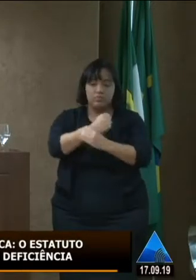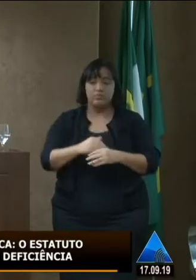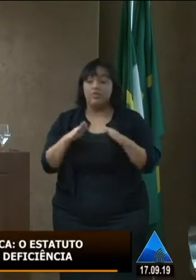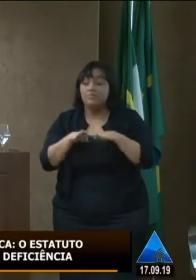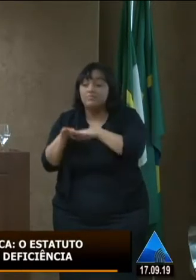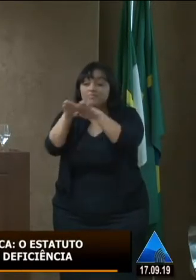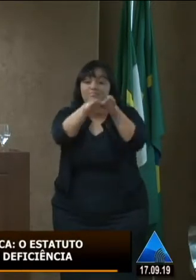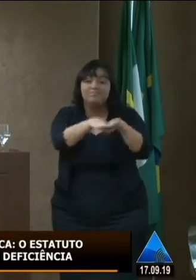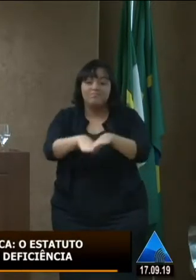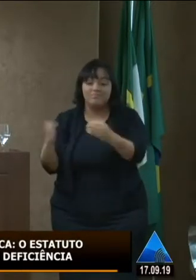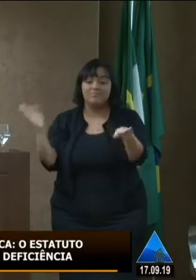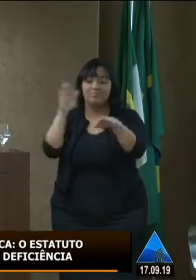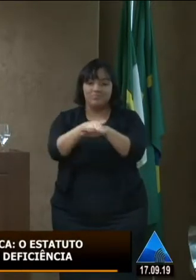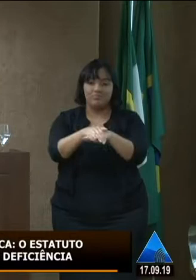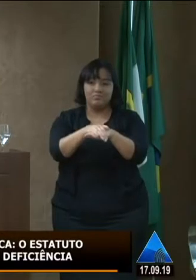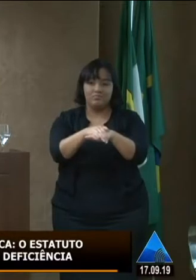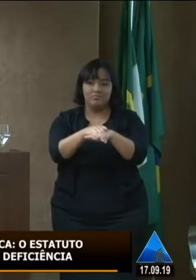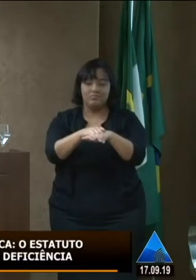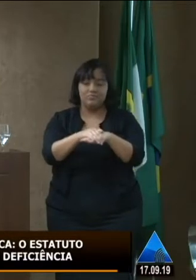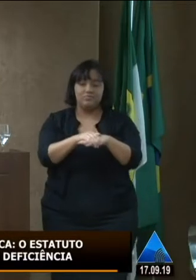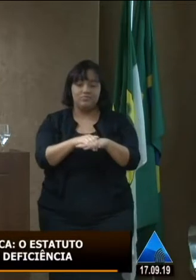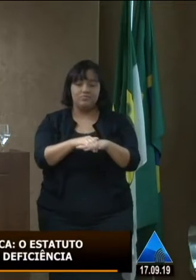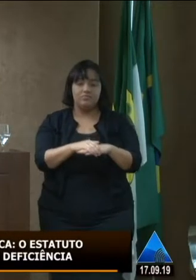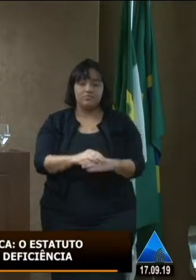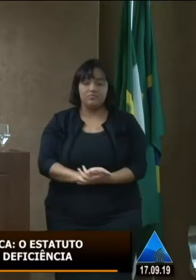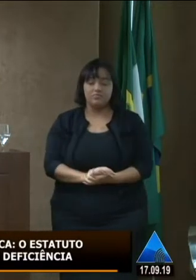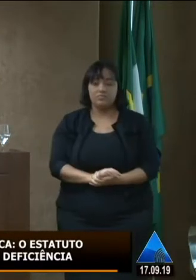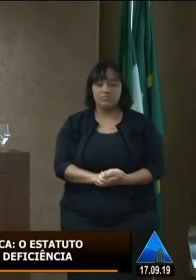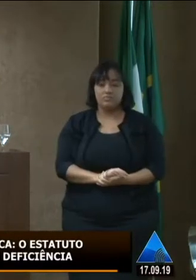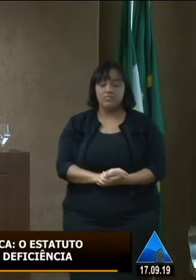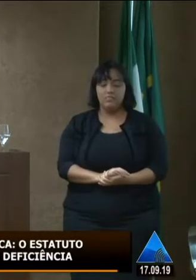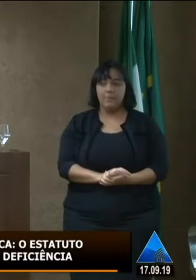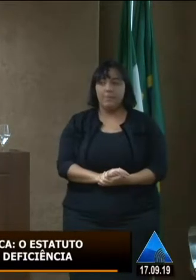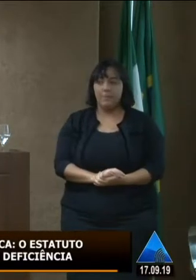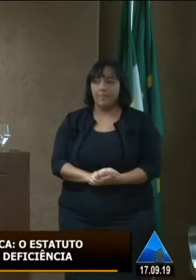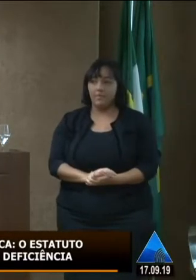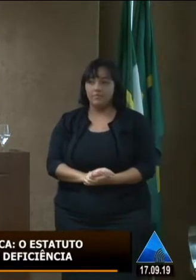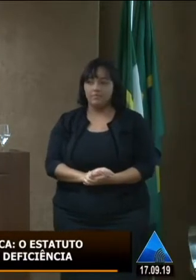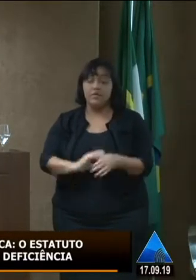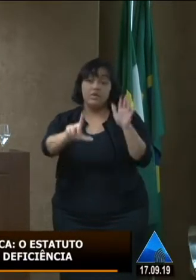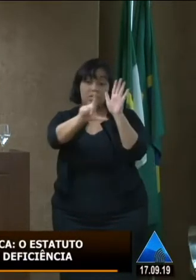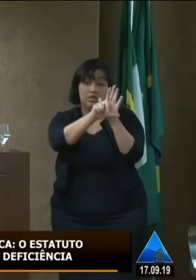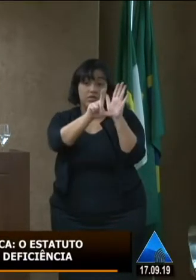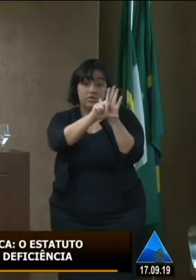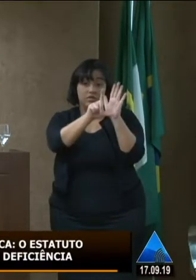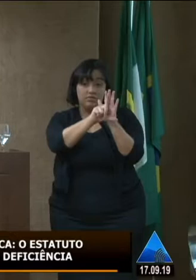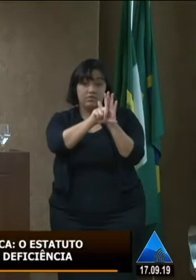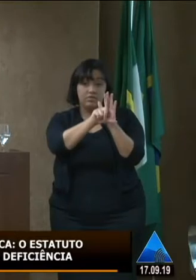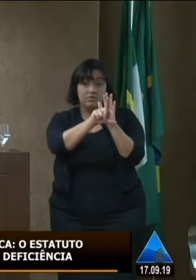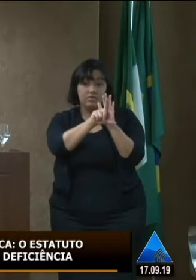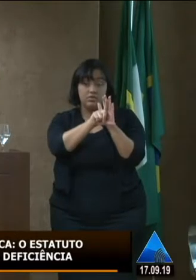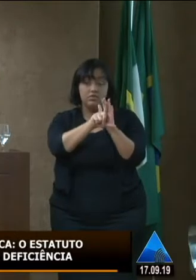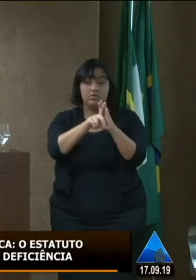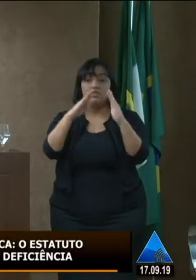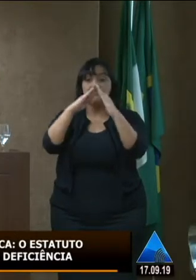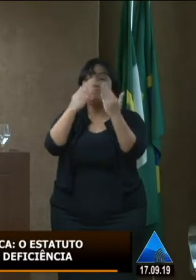inclusão a rede que efetivamente vai garantir que o menino que tem acesso à escola porque a escola